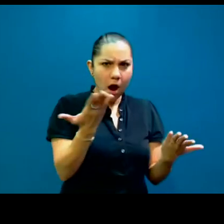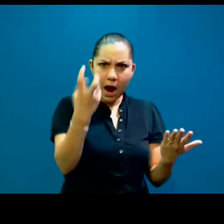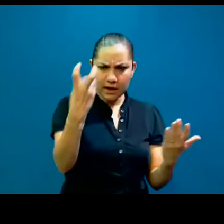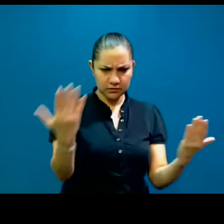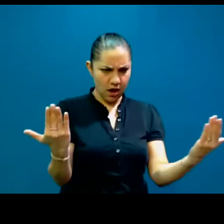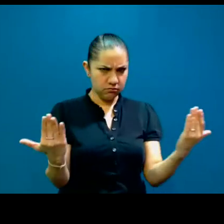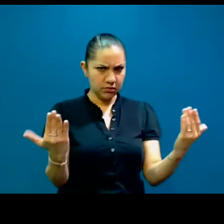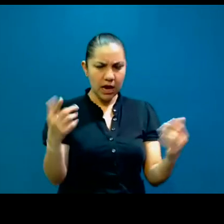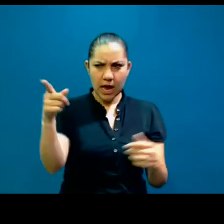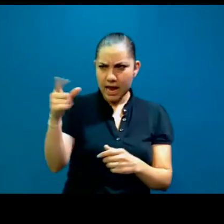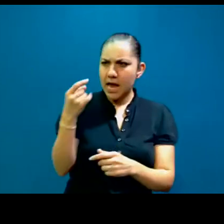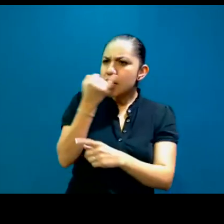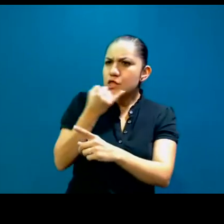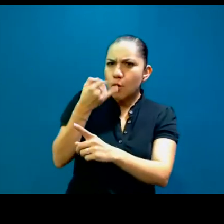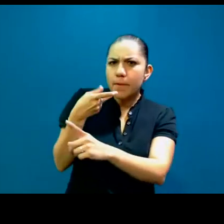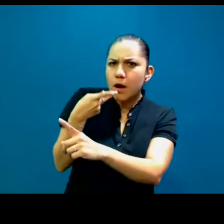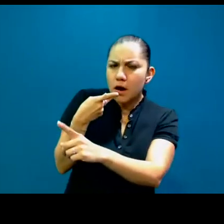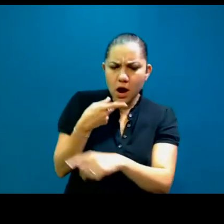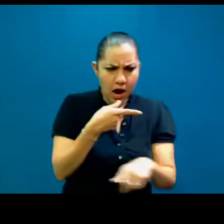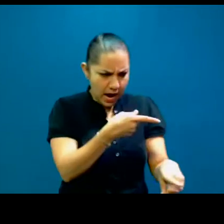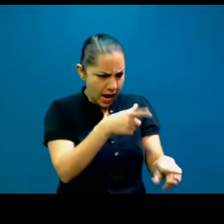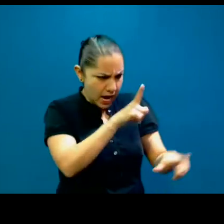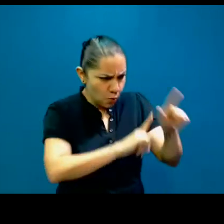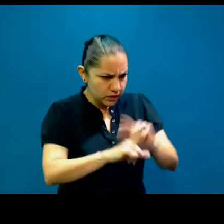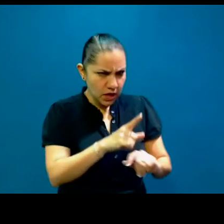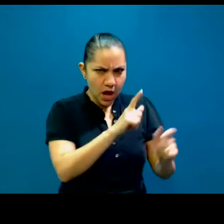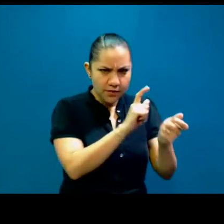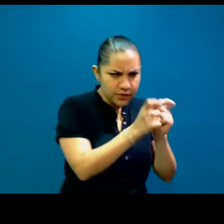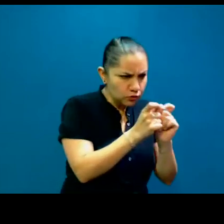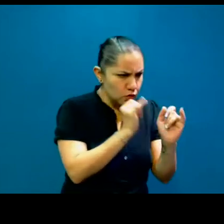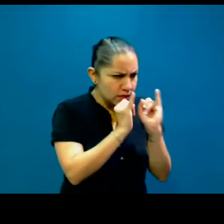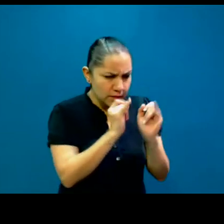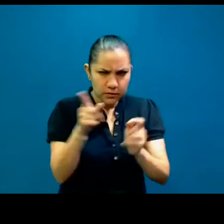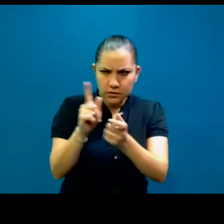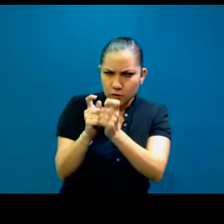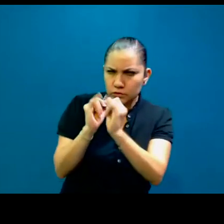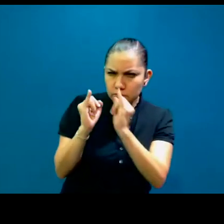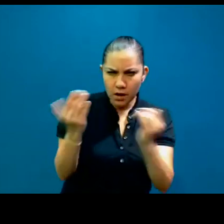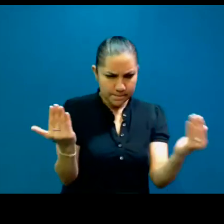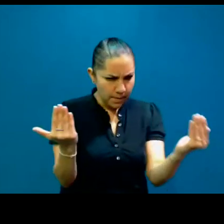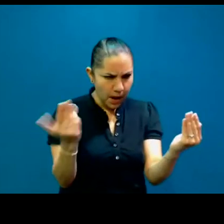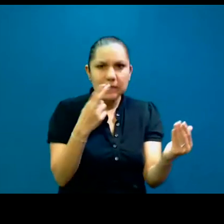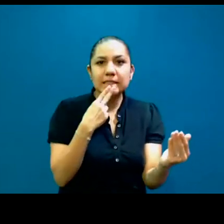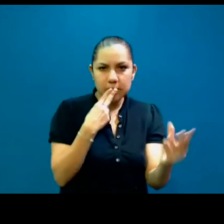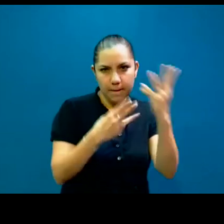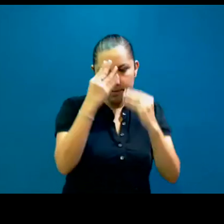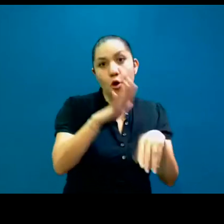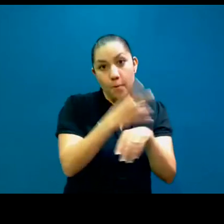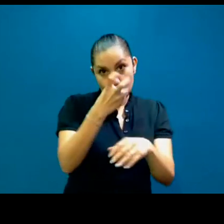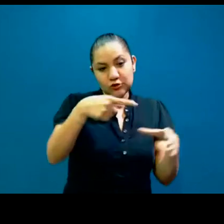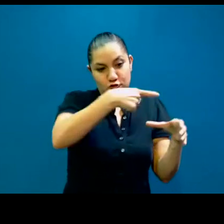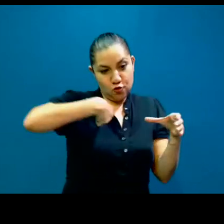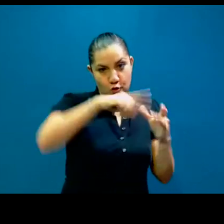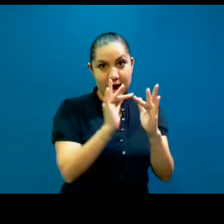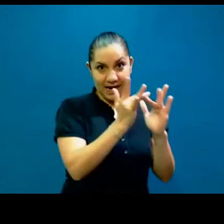traductología de lenguas orales con la traductología de lengua de señas. Por eso, pues buscamos asesores que son